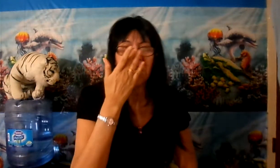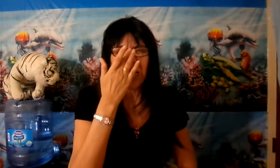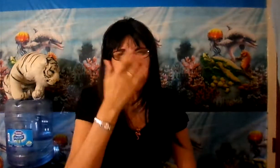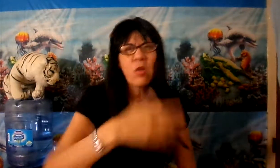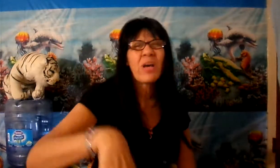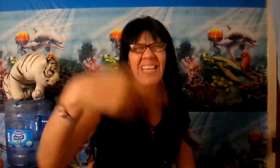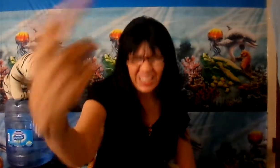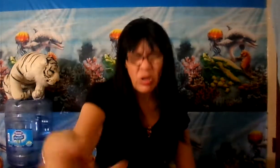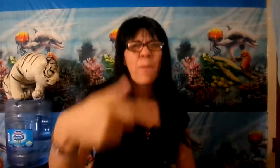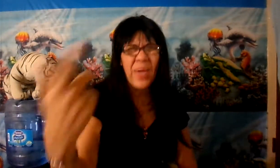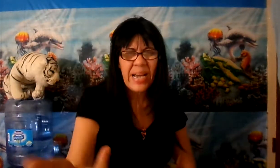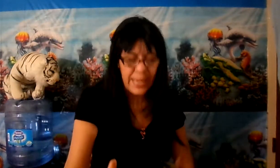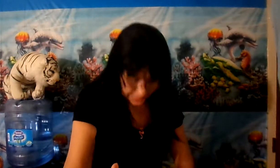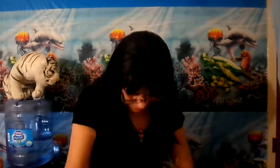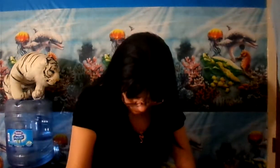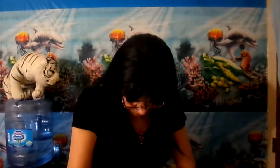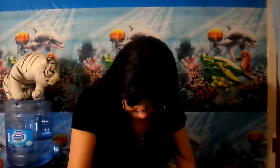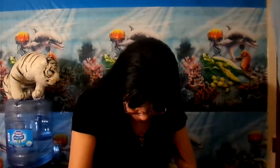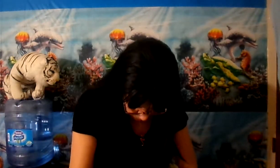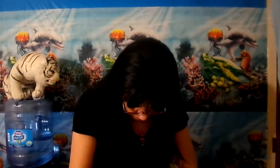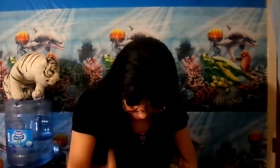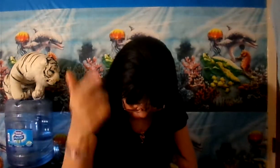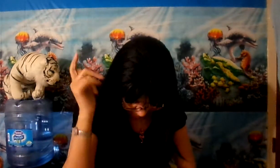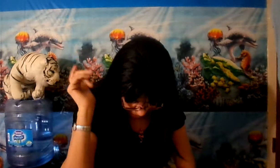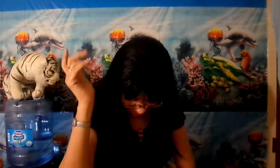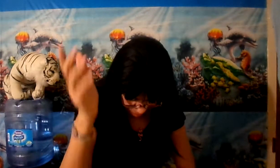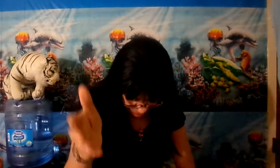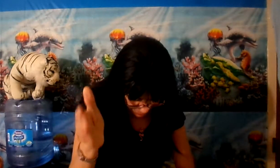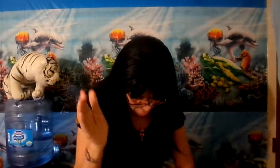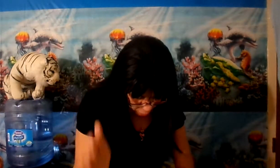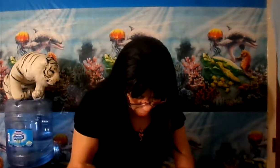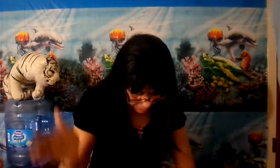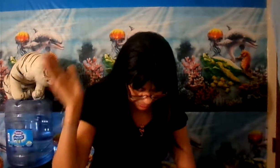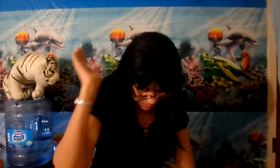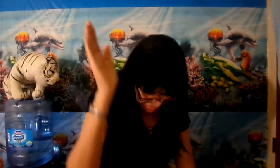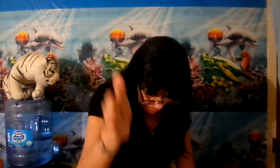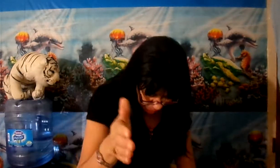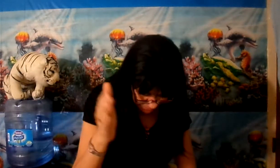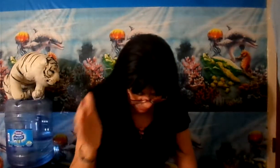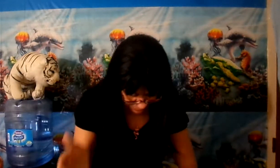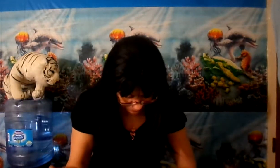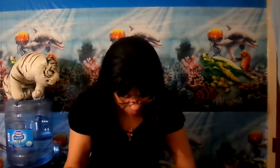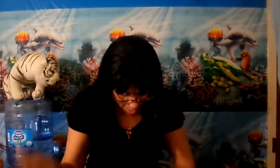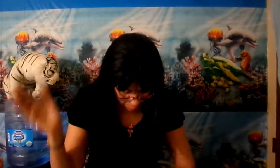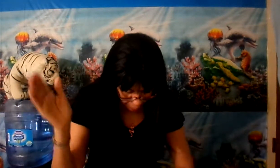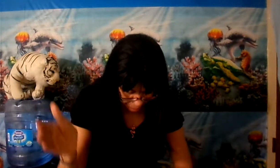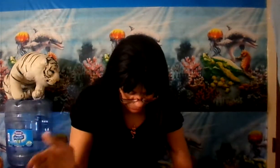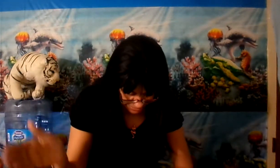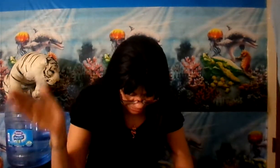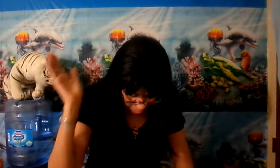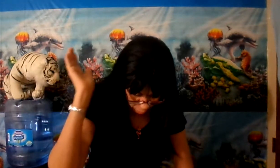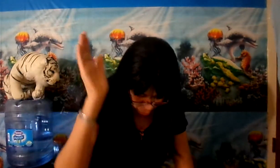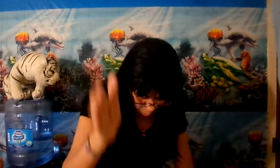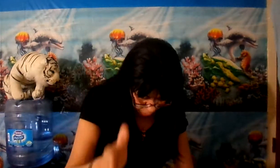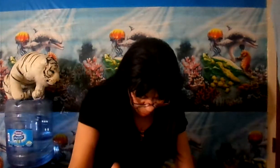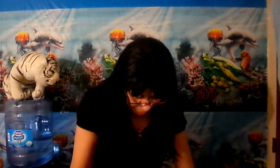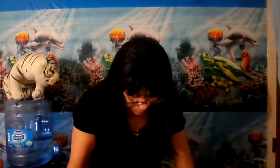Quiere decir, a lo que a ellos les pega la gana, ¿verdad? Hay que abrazarse con Dios, decidirse plenamente, porque es necesario continuar una vida de